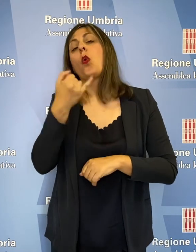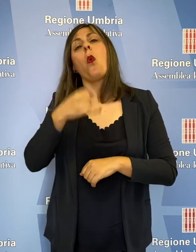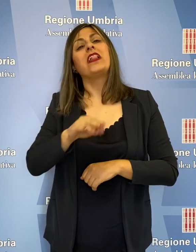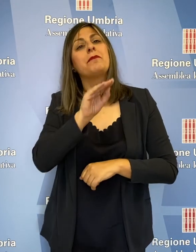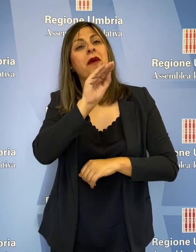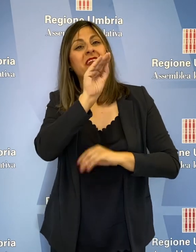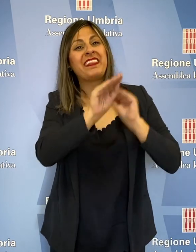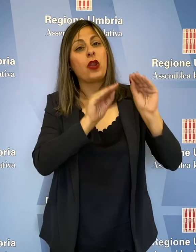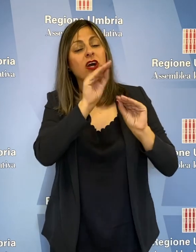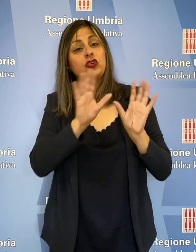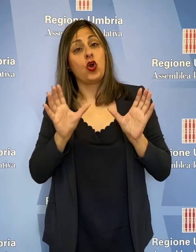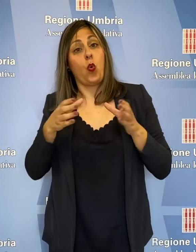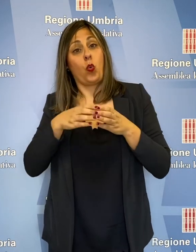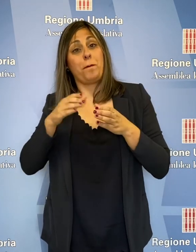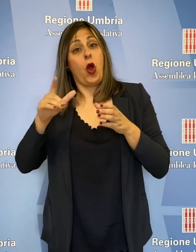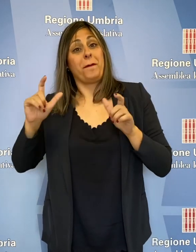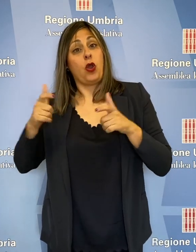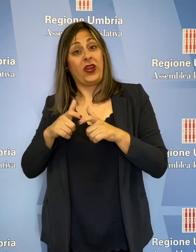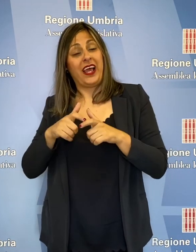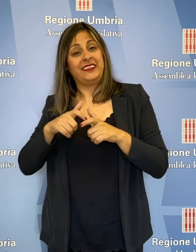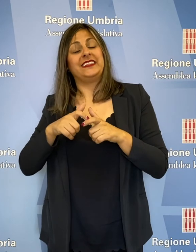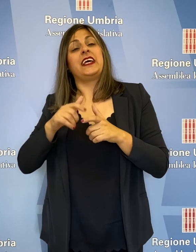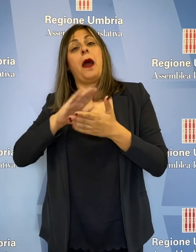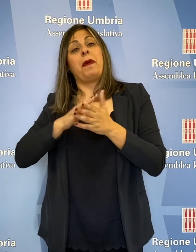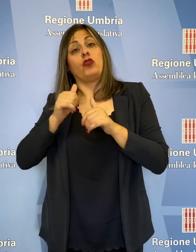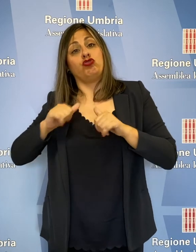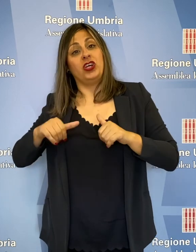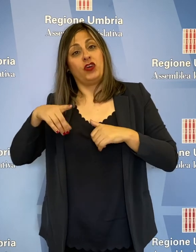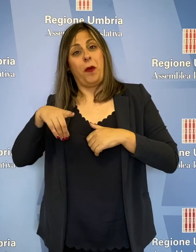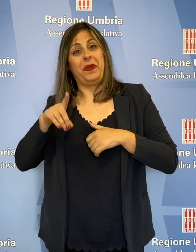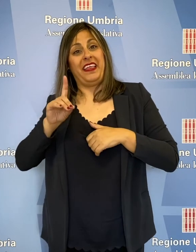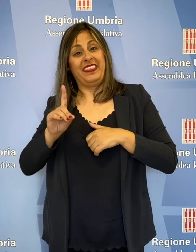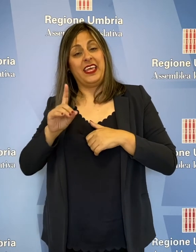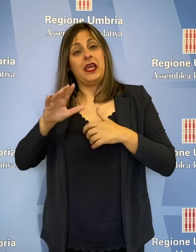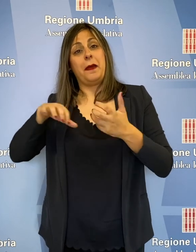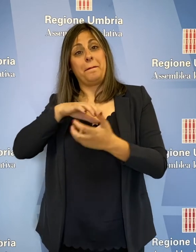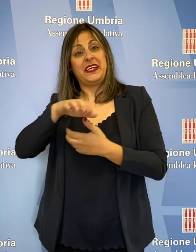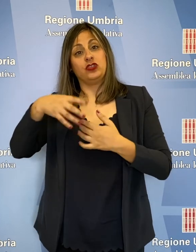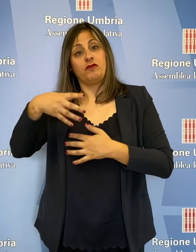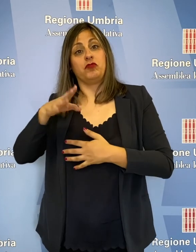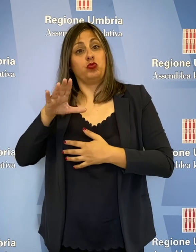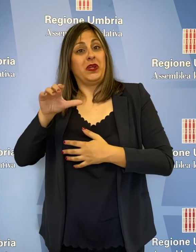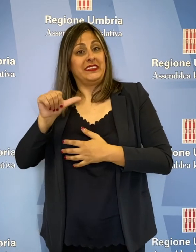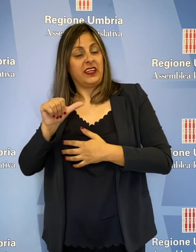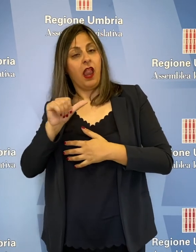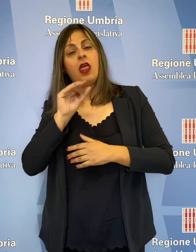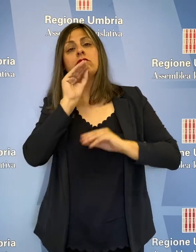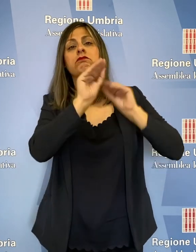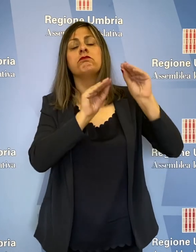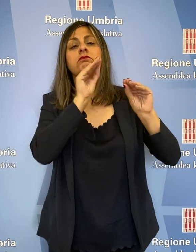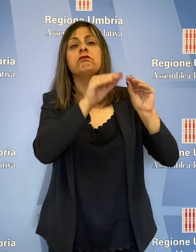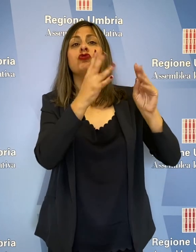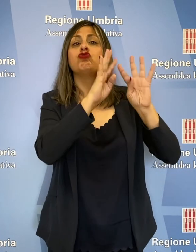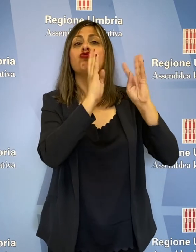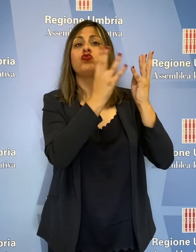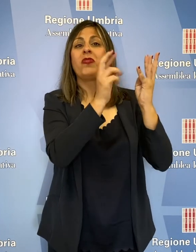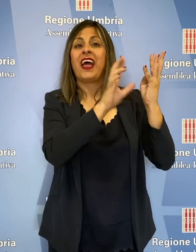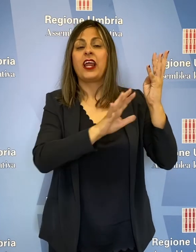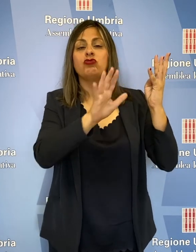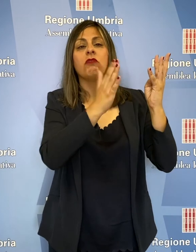civico, partito democratico, gruppo misto, Movimento 5 Stelle, hanno chiesto alla Giunta regionale aggiornamenti circa il futuro della Cassa di risparmio di Orvieto,